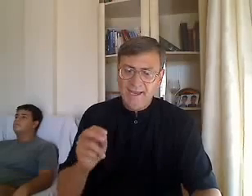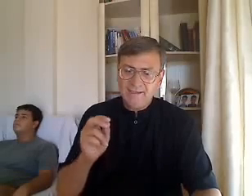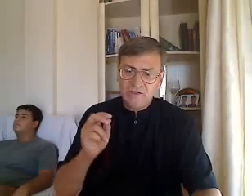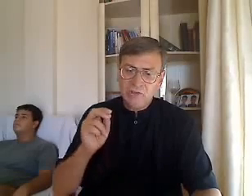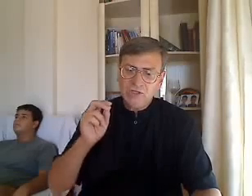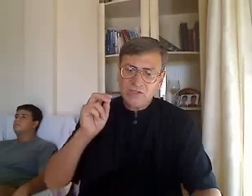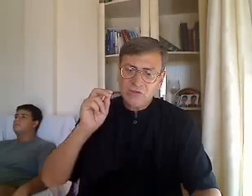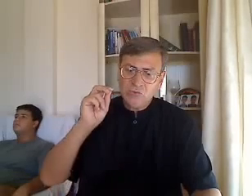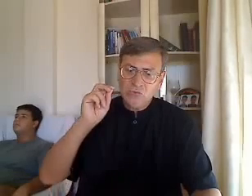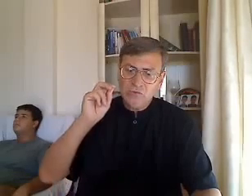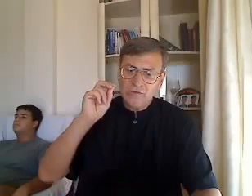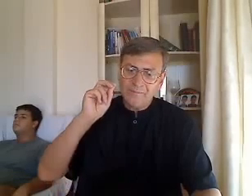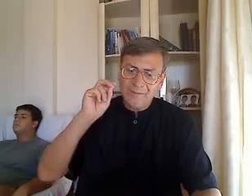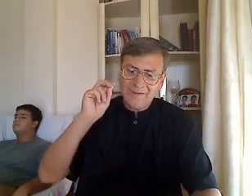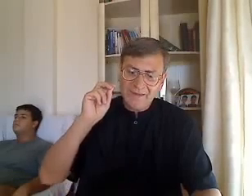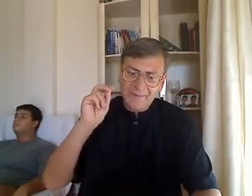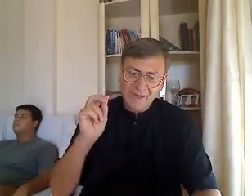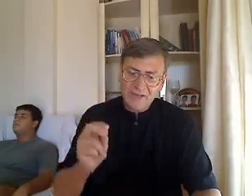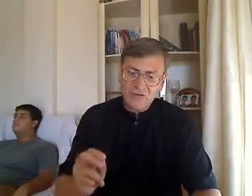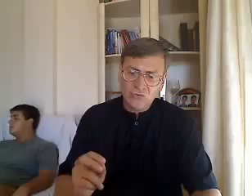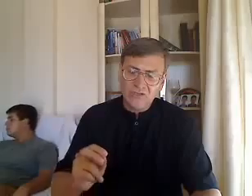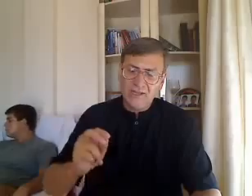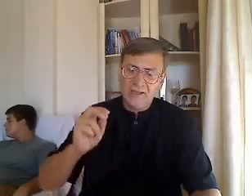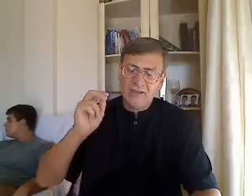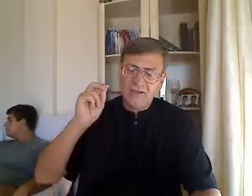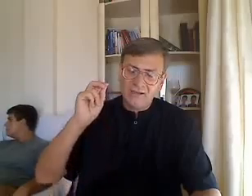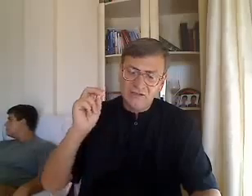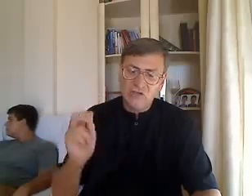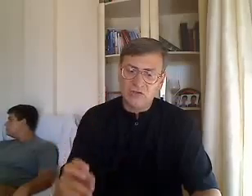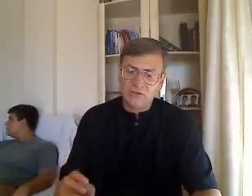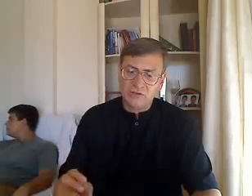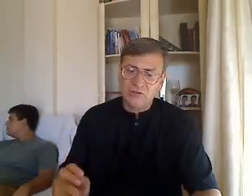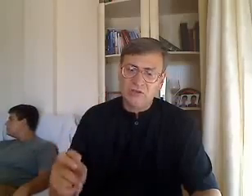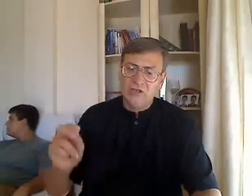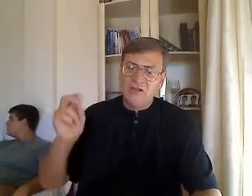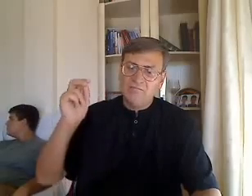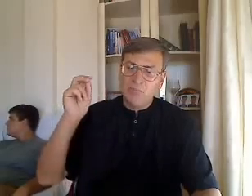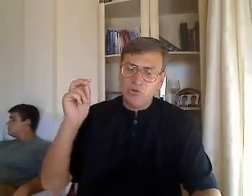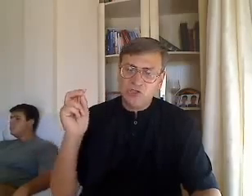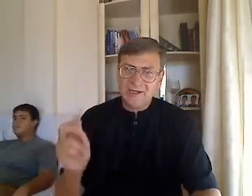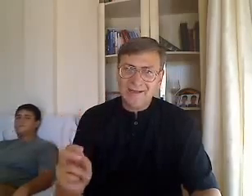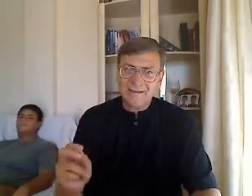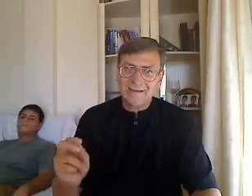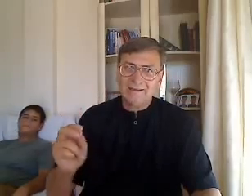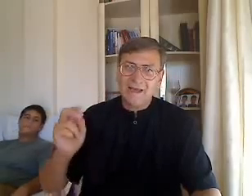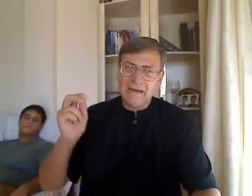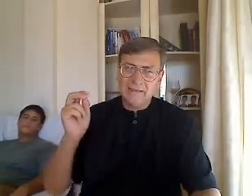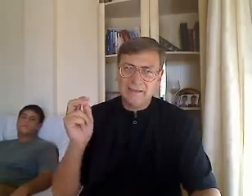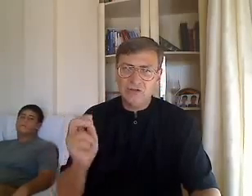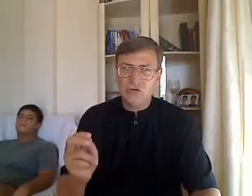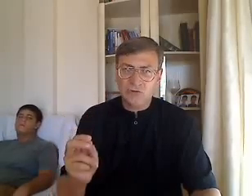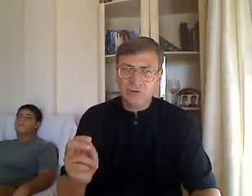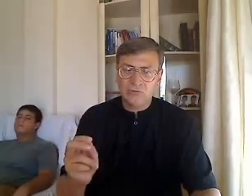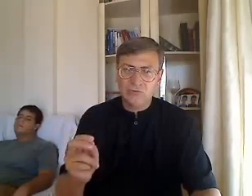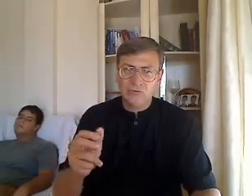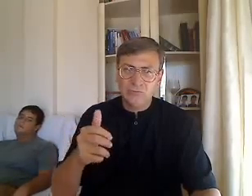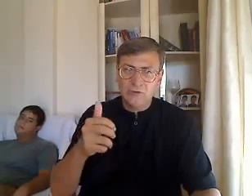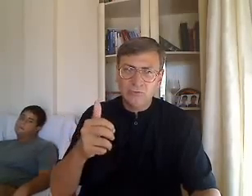Eso es un mandamiento de Dios, buscat al Señor, número